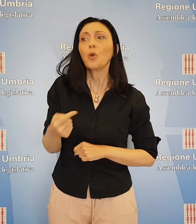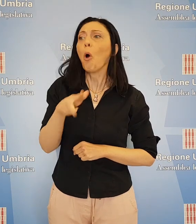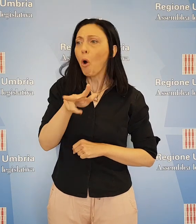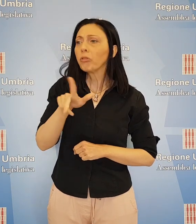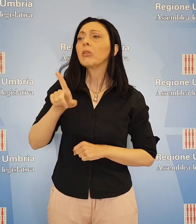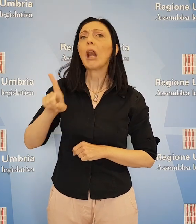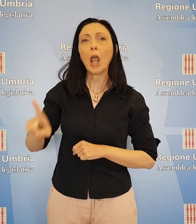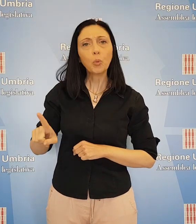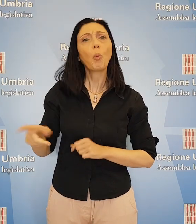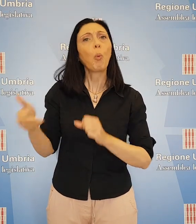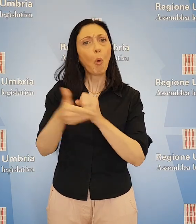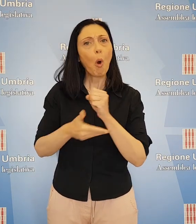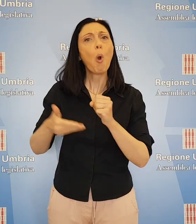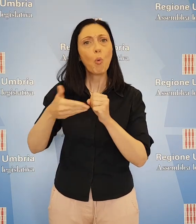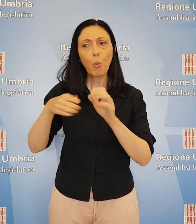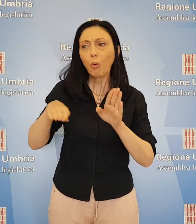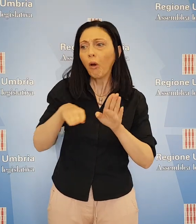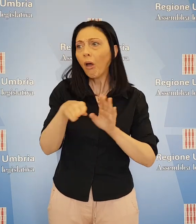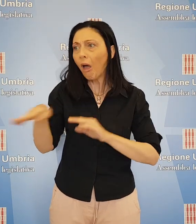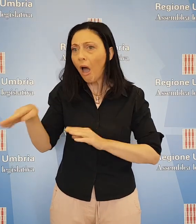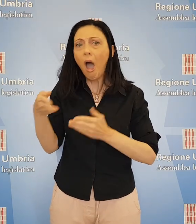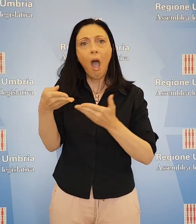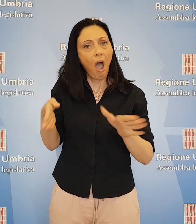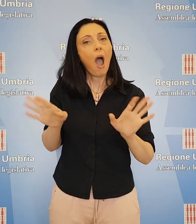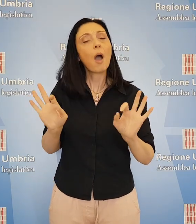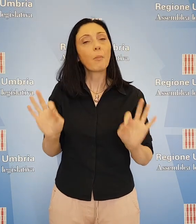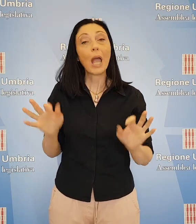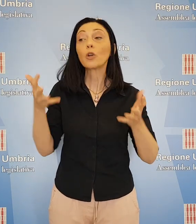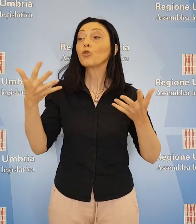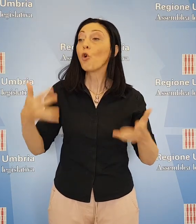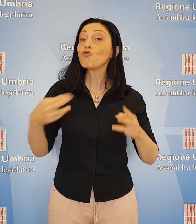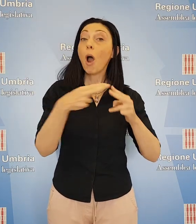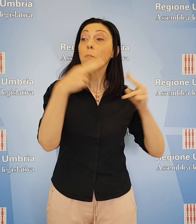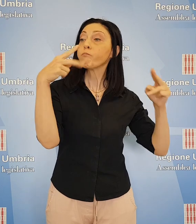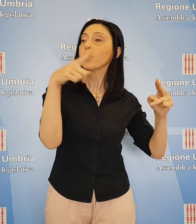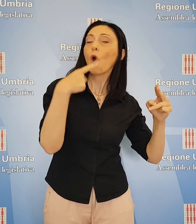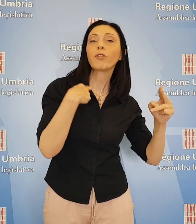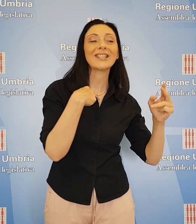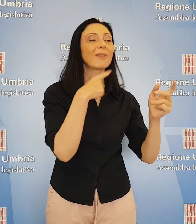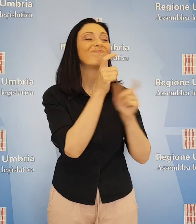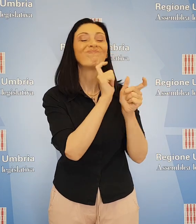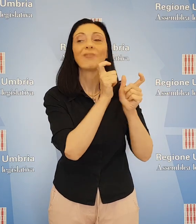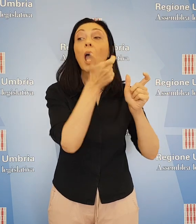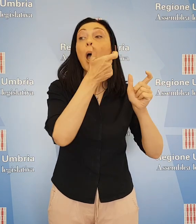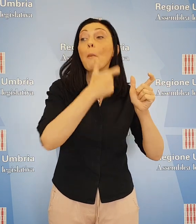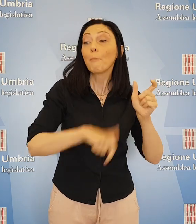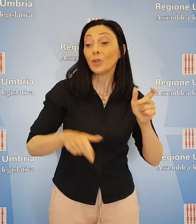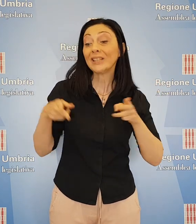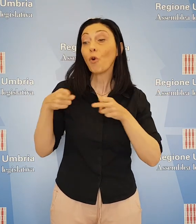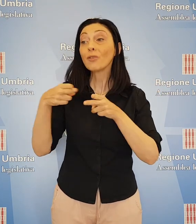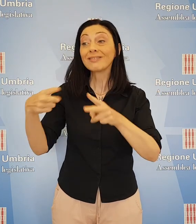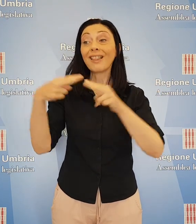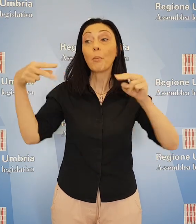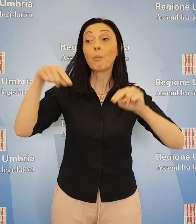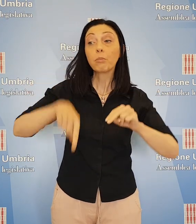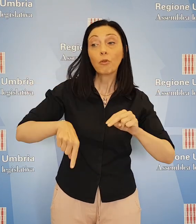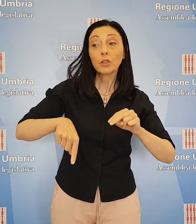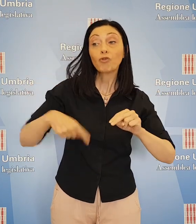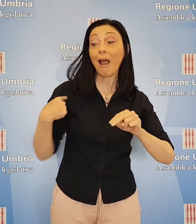31 luglio verranno aperti gli svincoli. Abbiamo preso contatti, ha detto con la provincia, perché la strada provinciale ad oggi non è